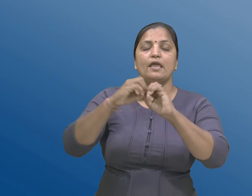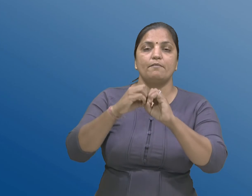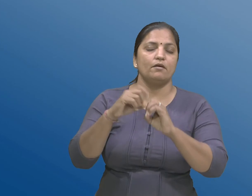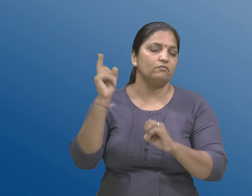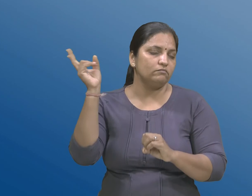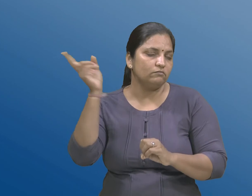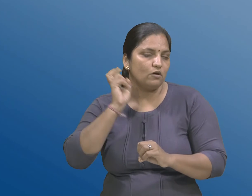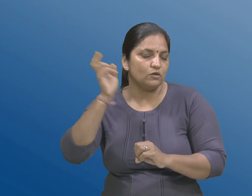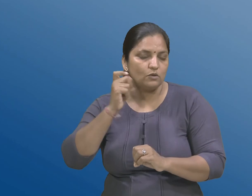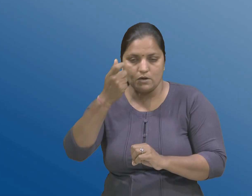धरावती व्यक्ती,